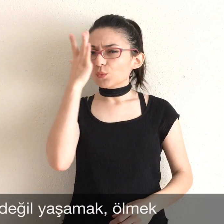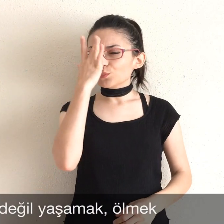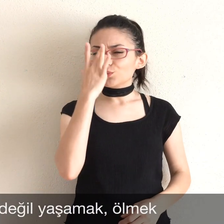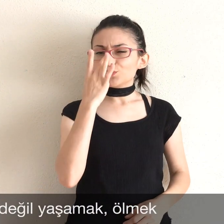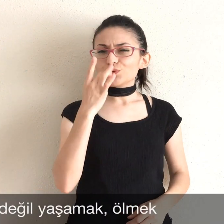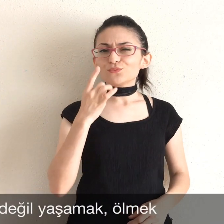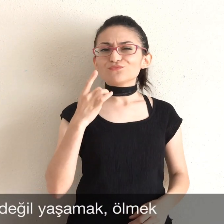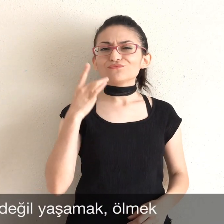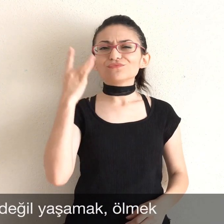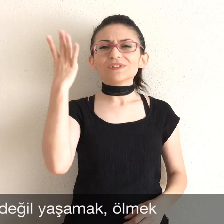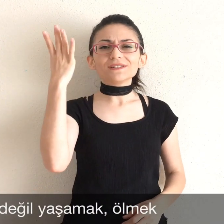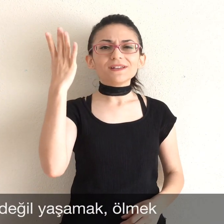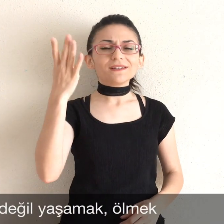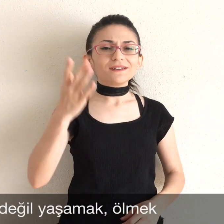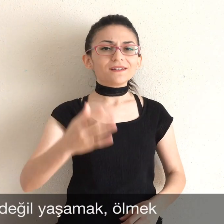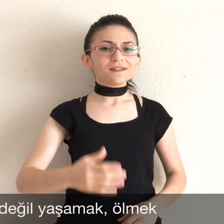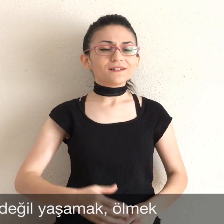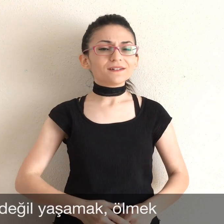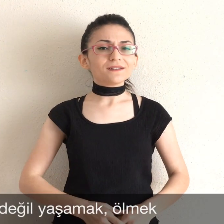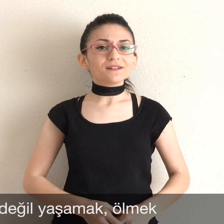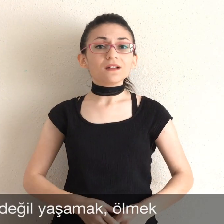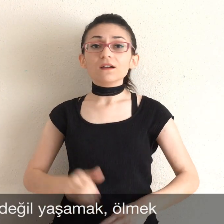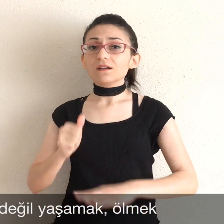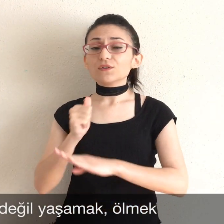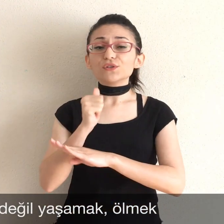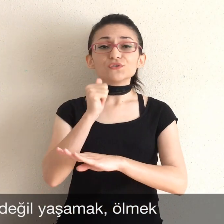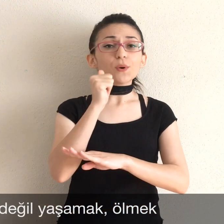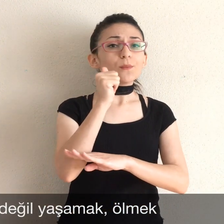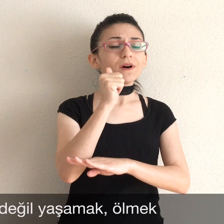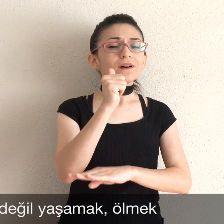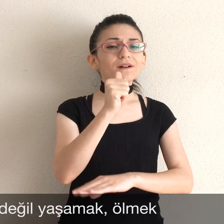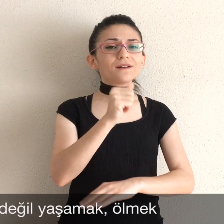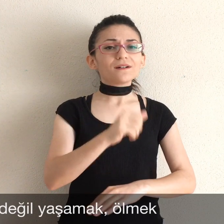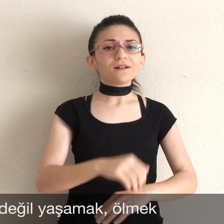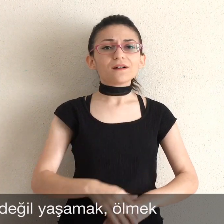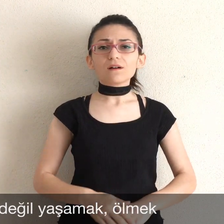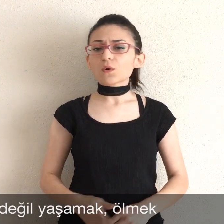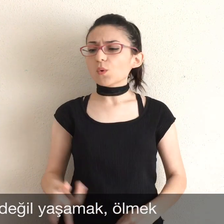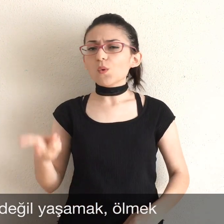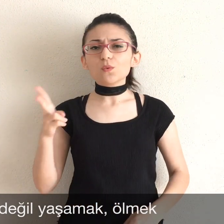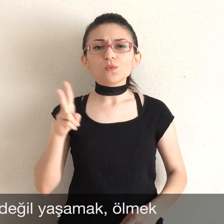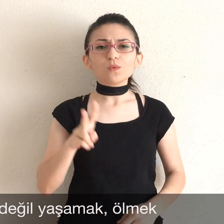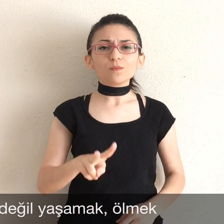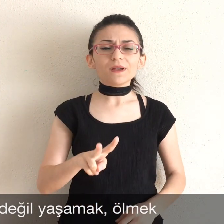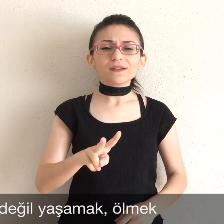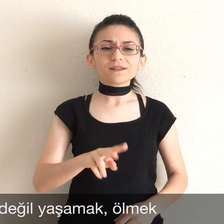Umrunda değil, yaşamak, ölmek